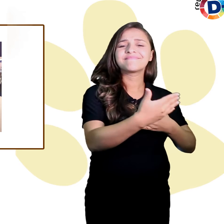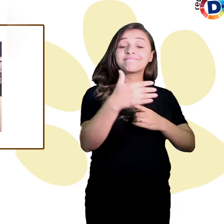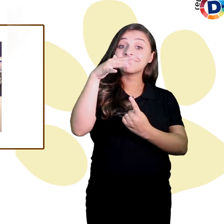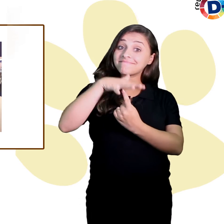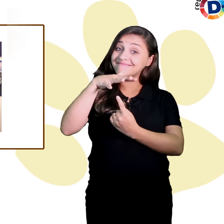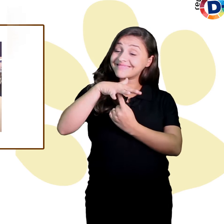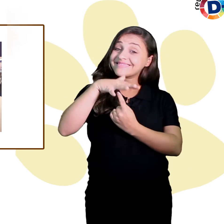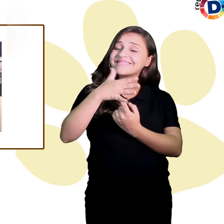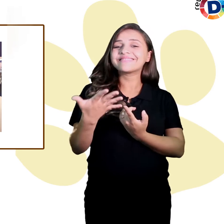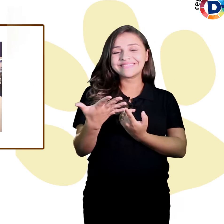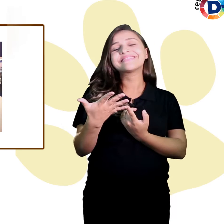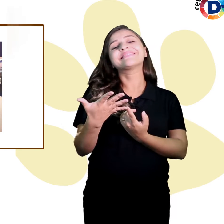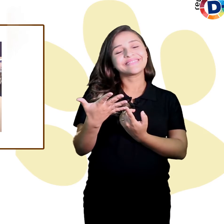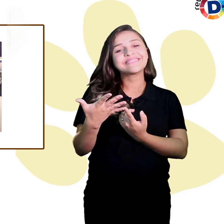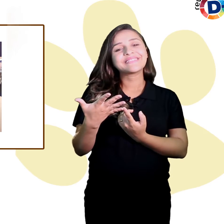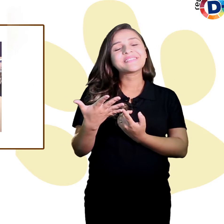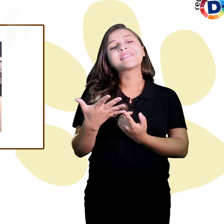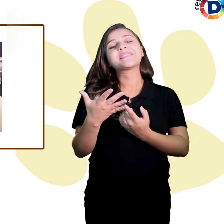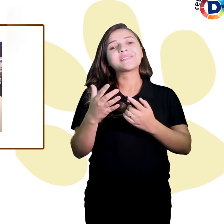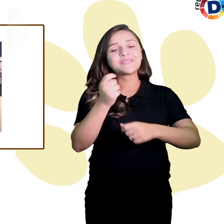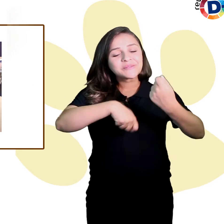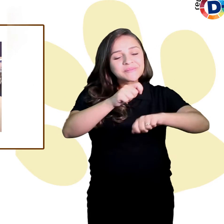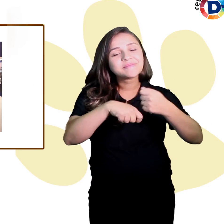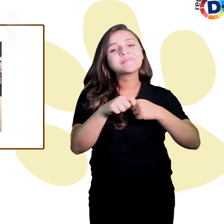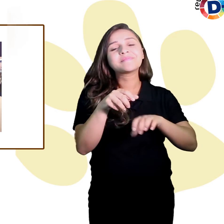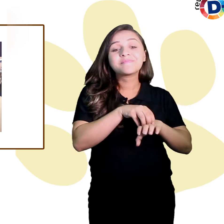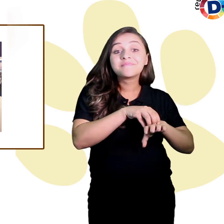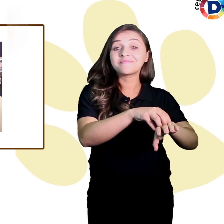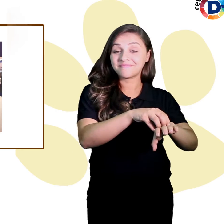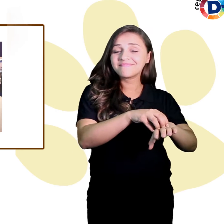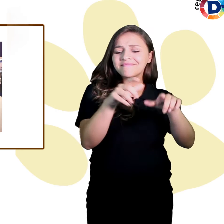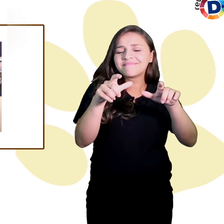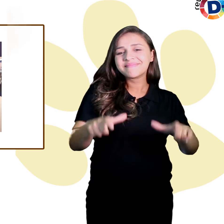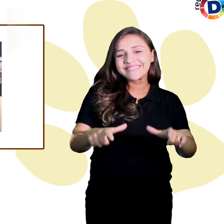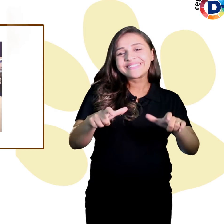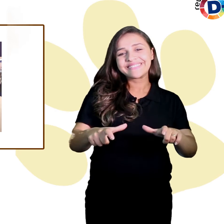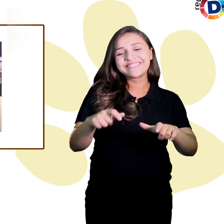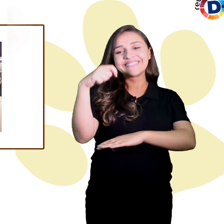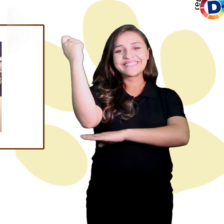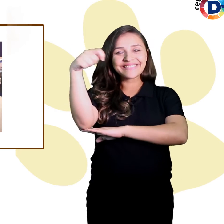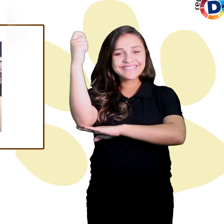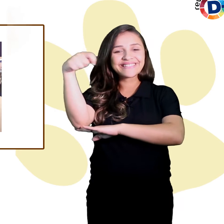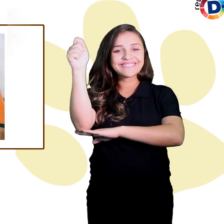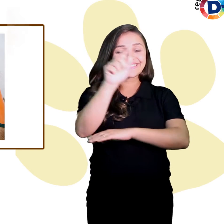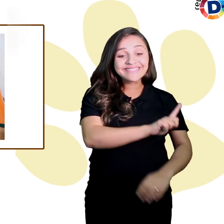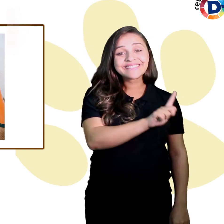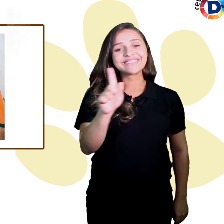que acontece em Gramado, no Rio Grande do Sul. No espaço, os visitantes podem conhecer o